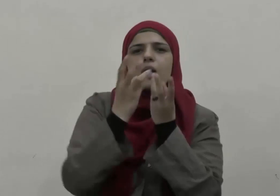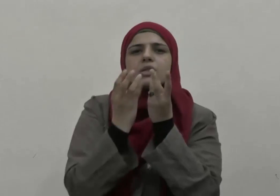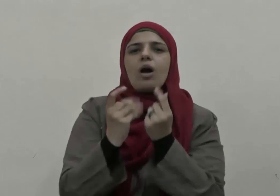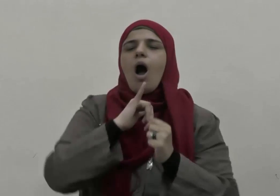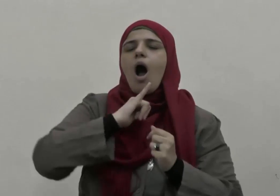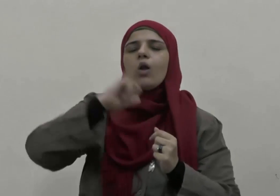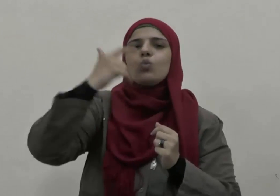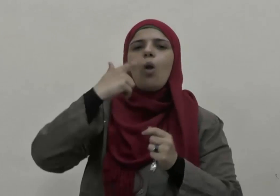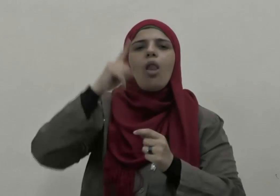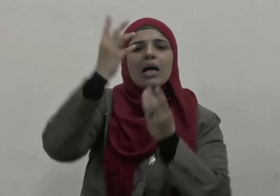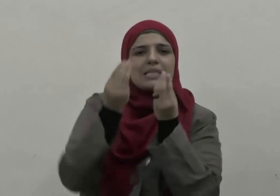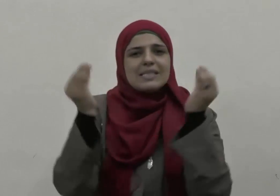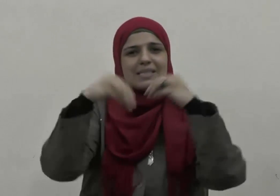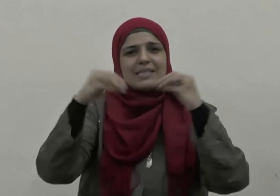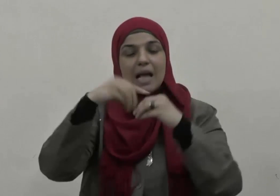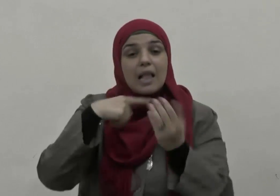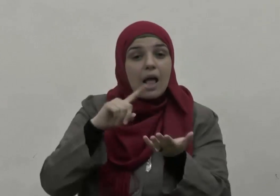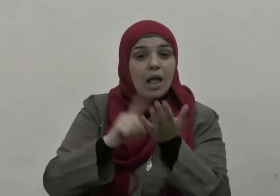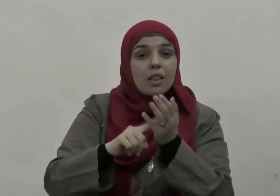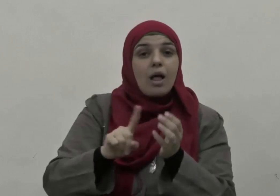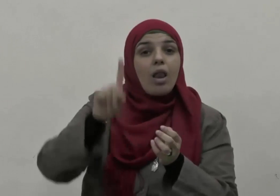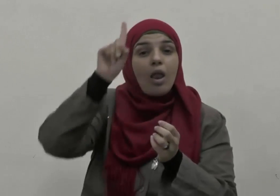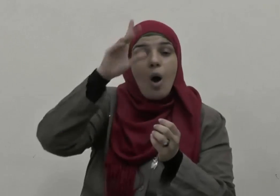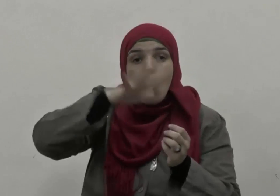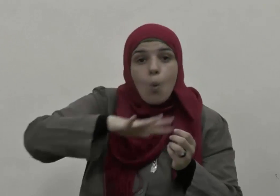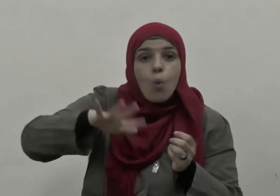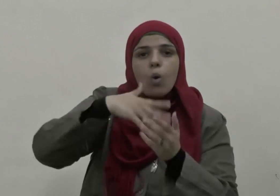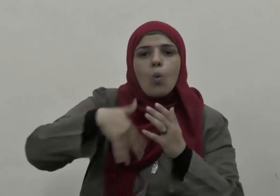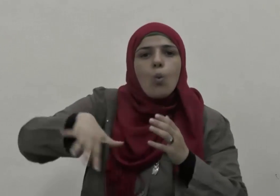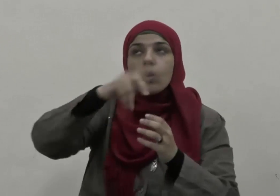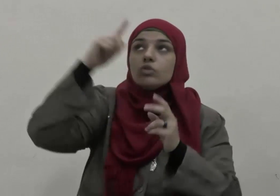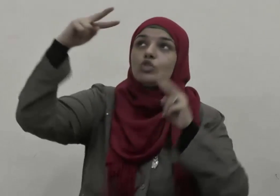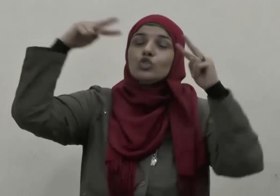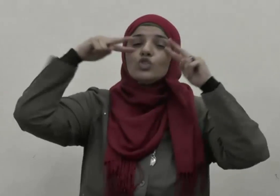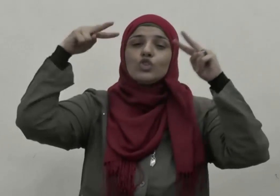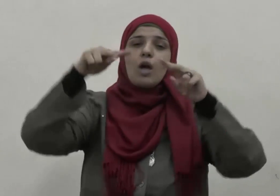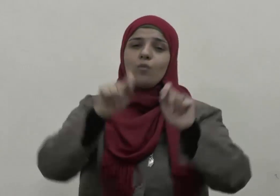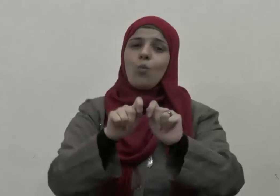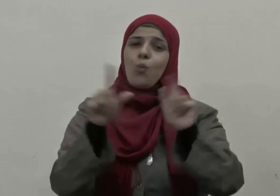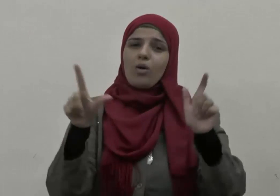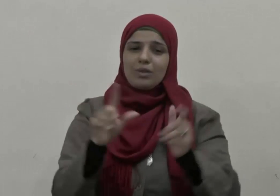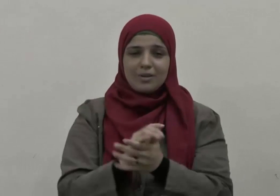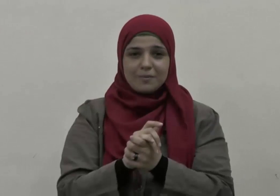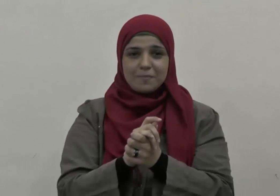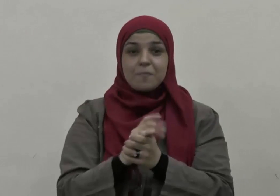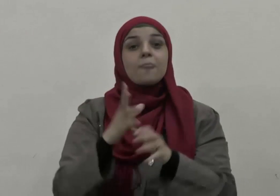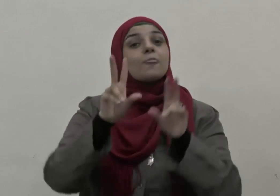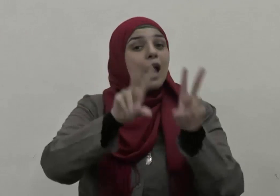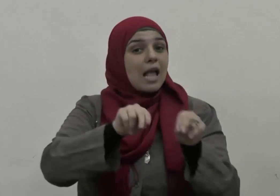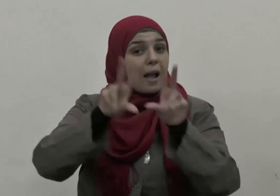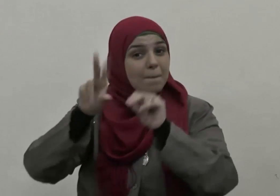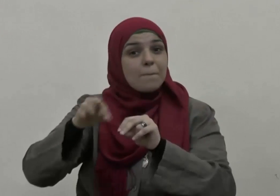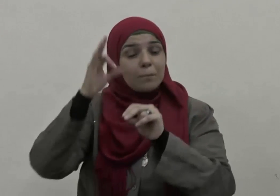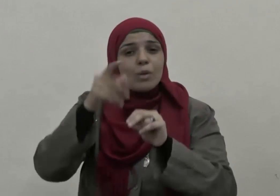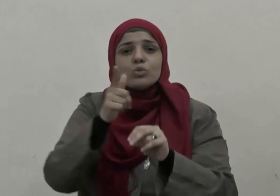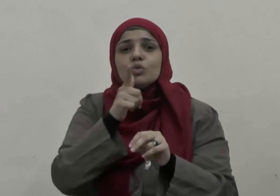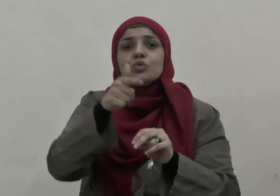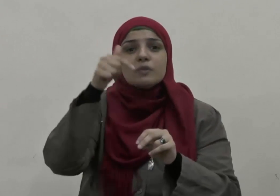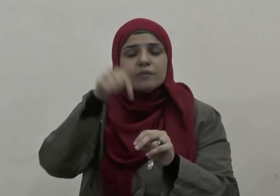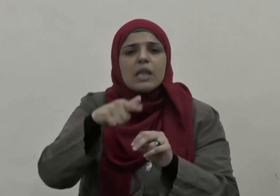ونذكرك كثيرا إنك كنت بنا بصيرا وكذلك المتدبر